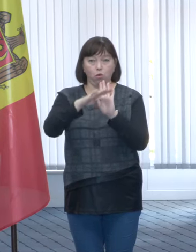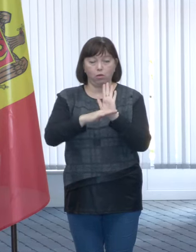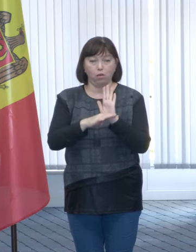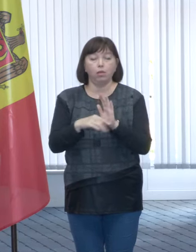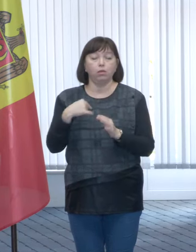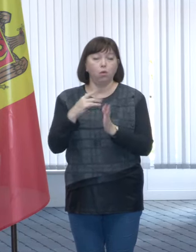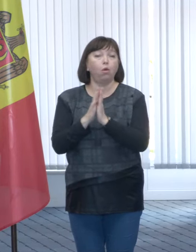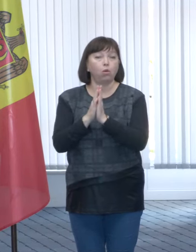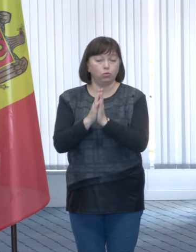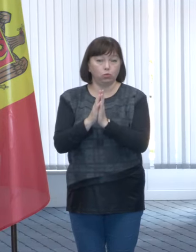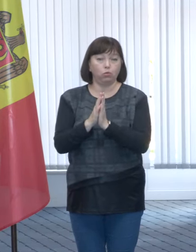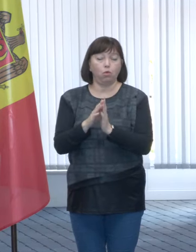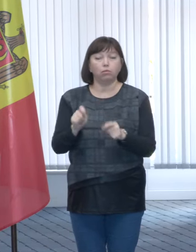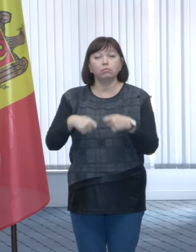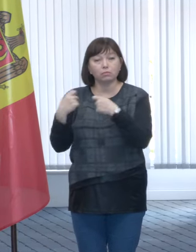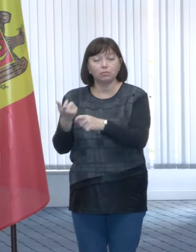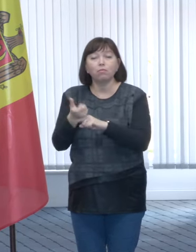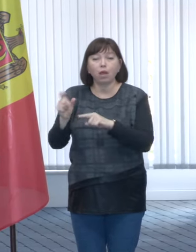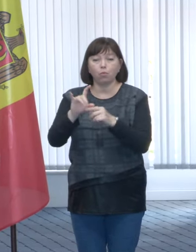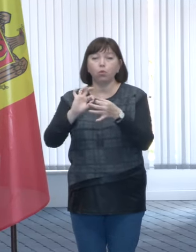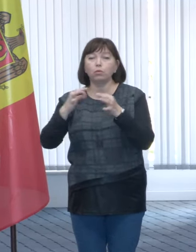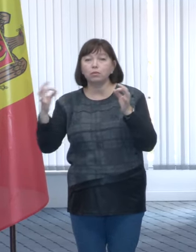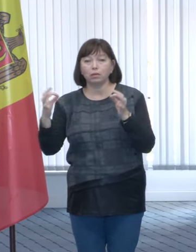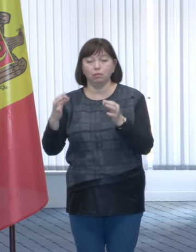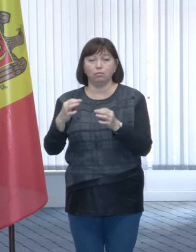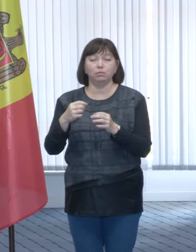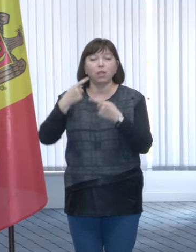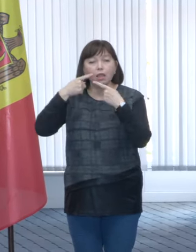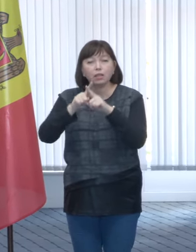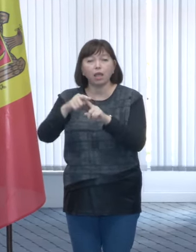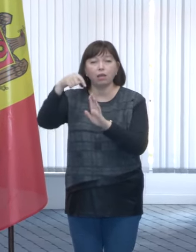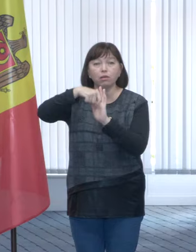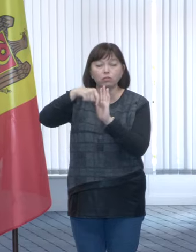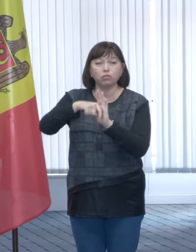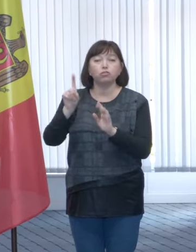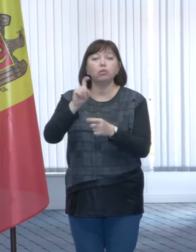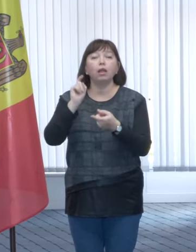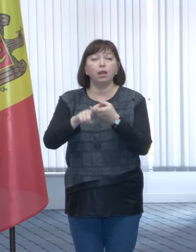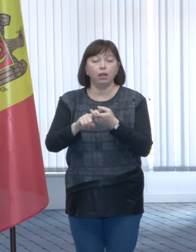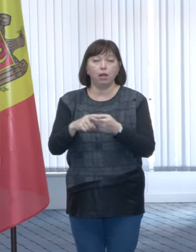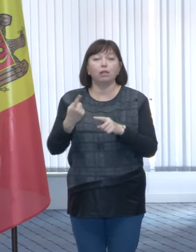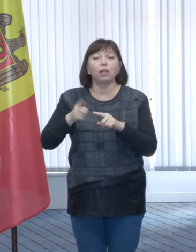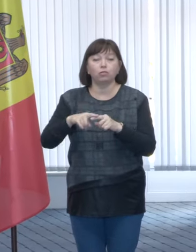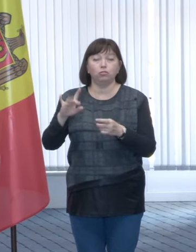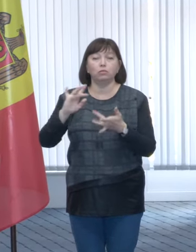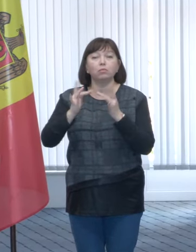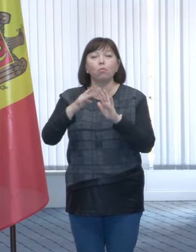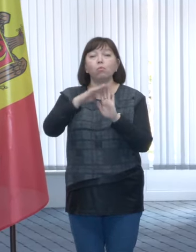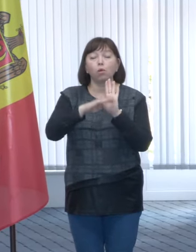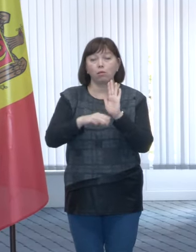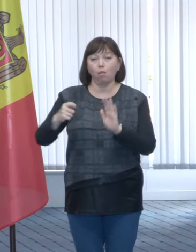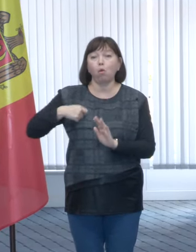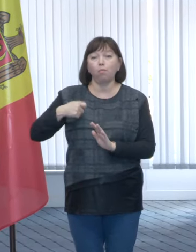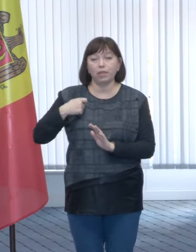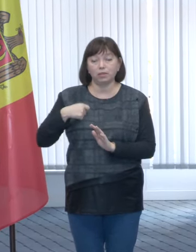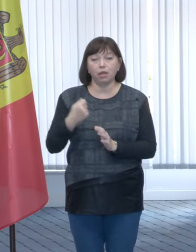Eu am să rog ca ea să ofere mai multe detalii tehnice cu privire la programul de compensație, după care